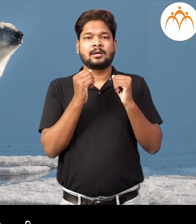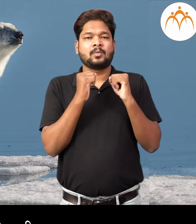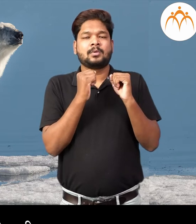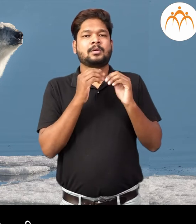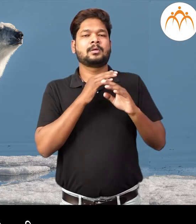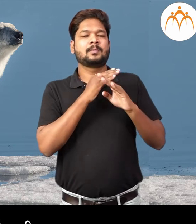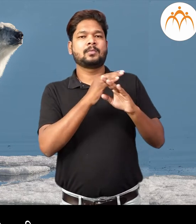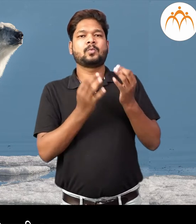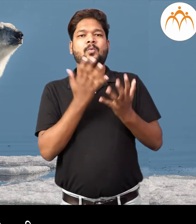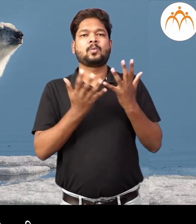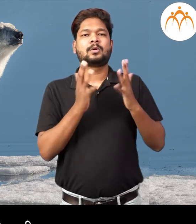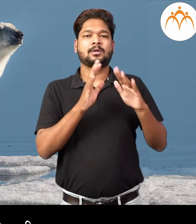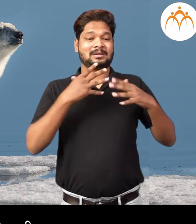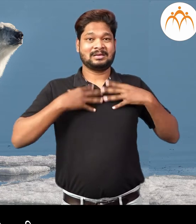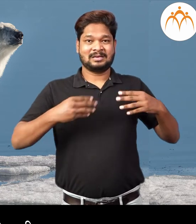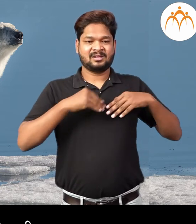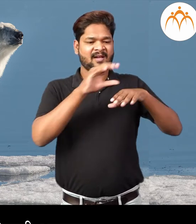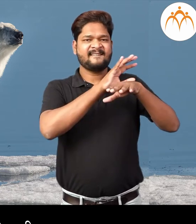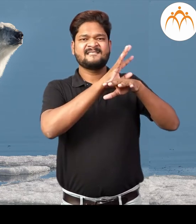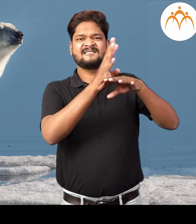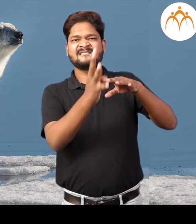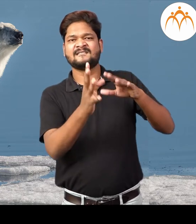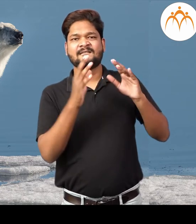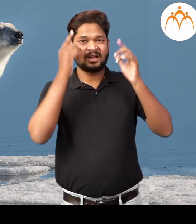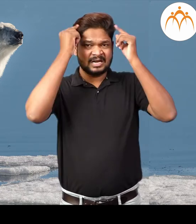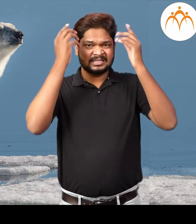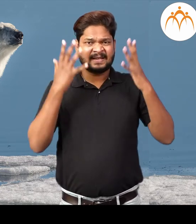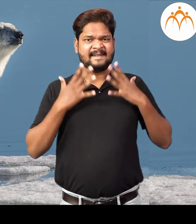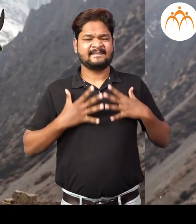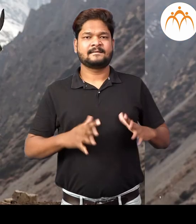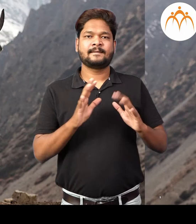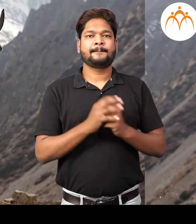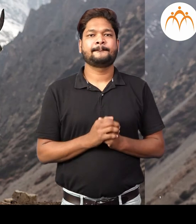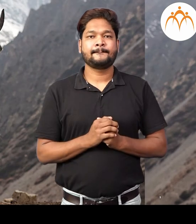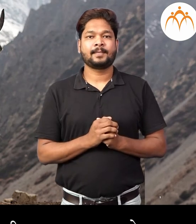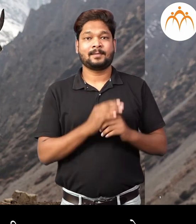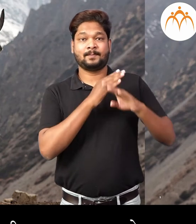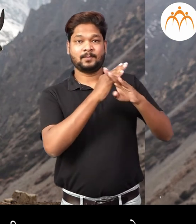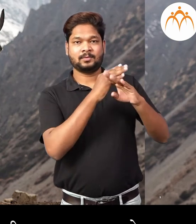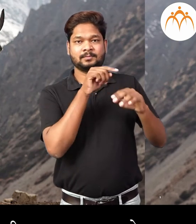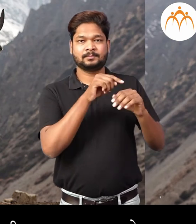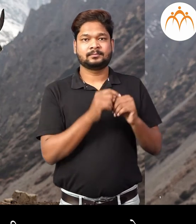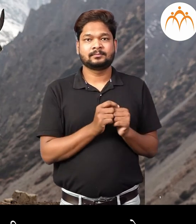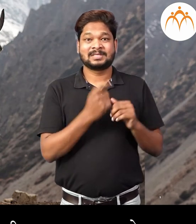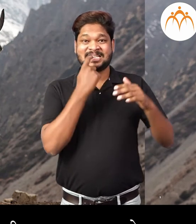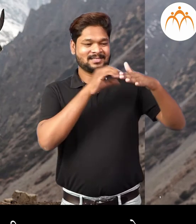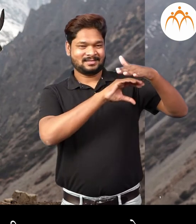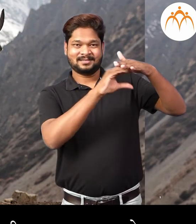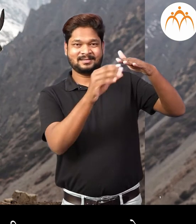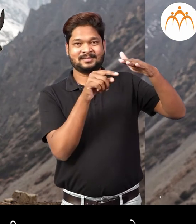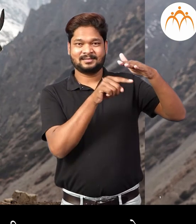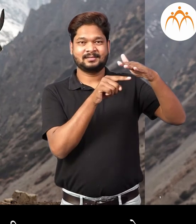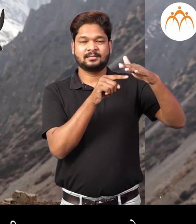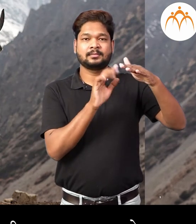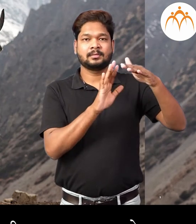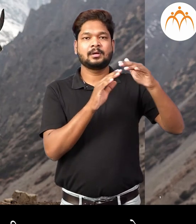त्यांचा अंगावर जाड केस ही अस्तात थंडी पासुन प्राण्यांचा बचाव भावा, मुणुन त्यांचा कातडी खाली,